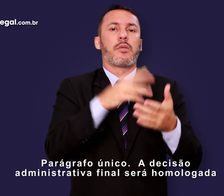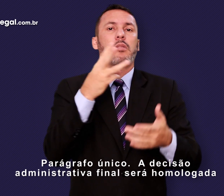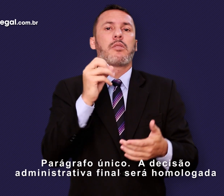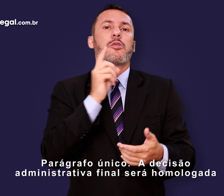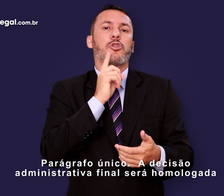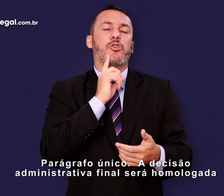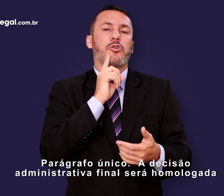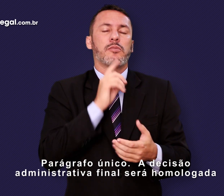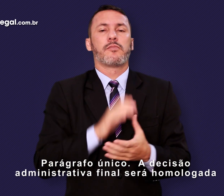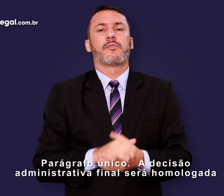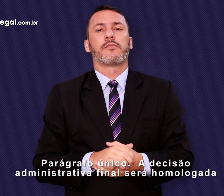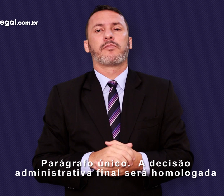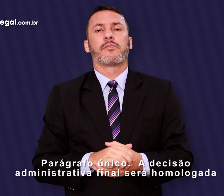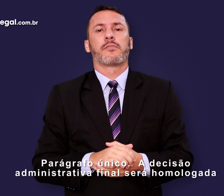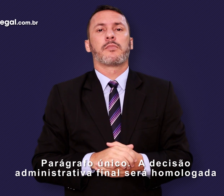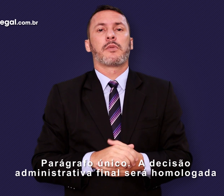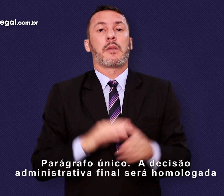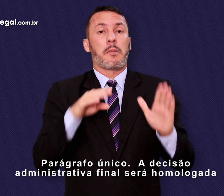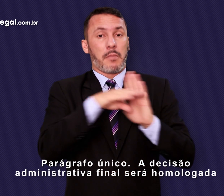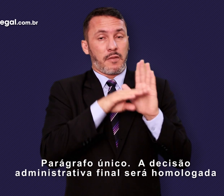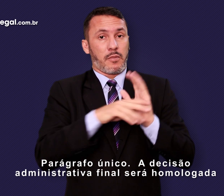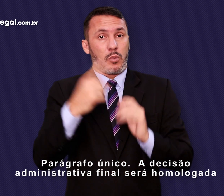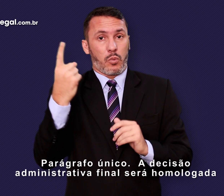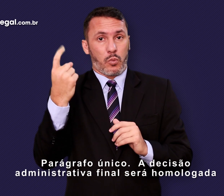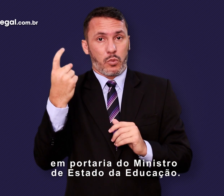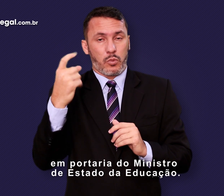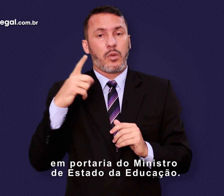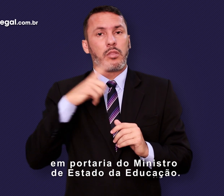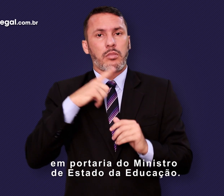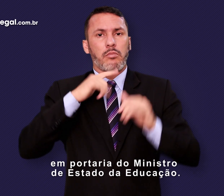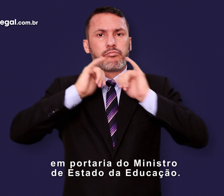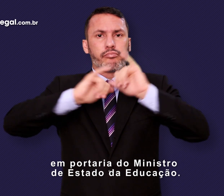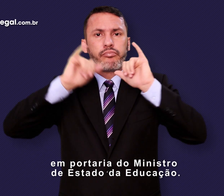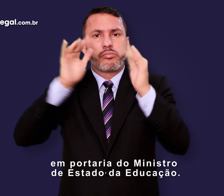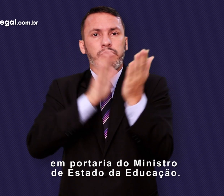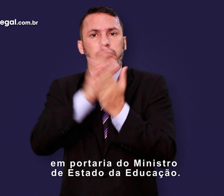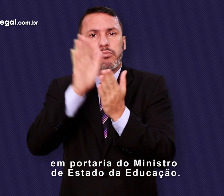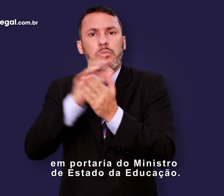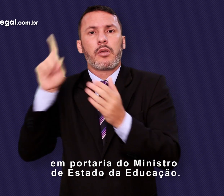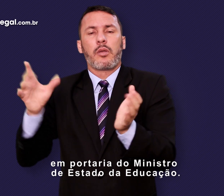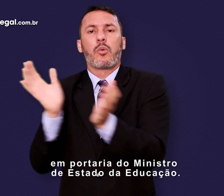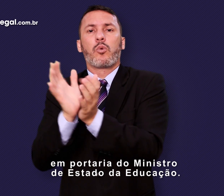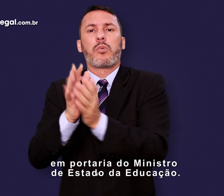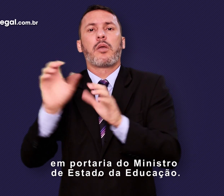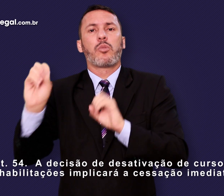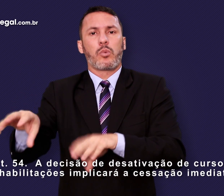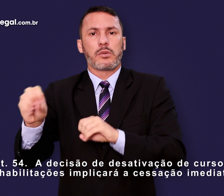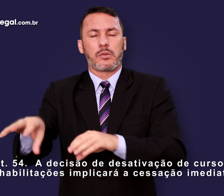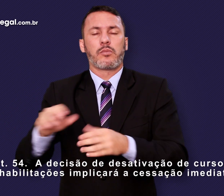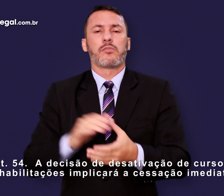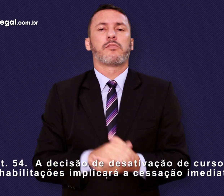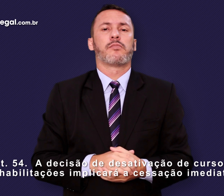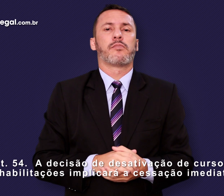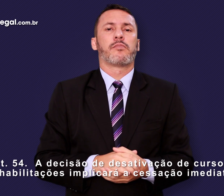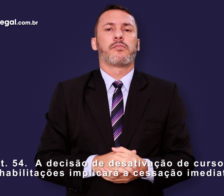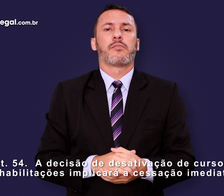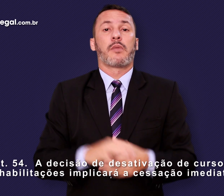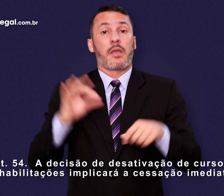A decisão administrativa final será homologada em portaria do Ministro de Estado da Educação. Artigo 54. A